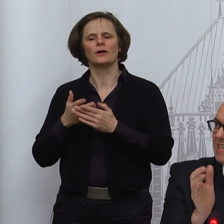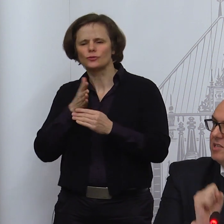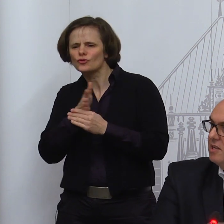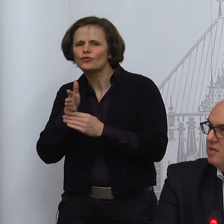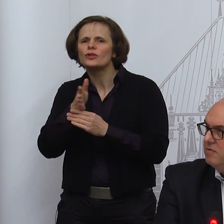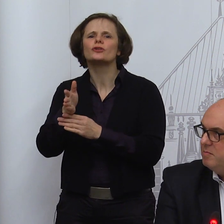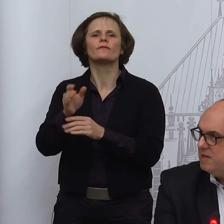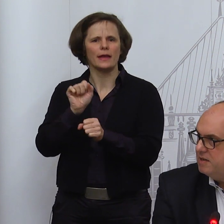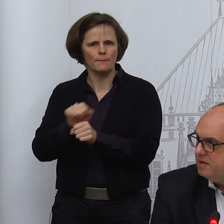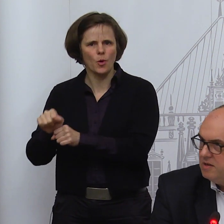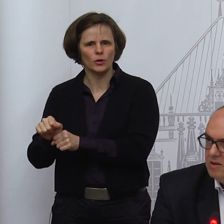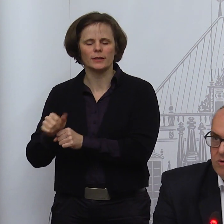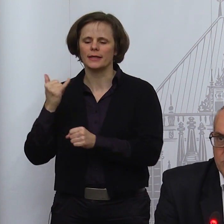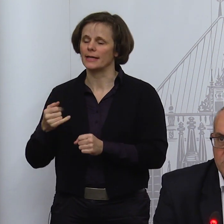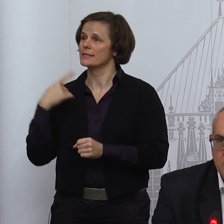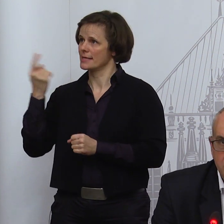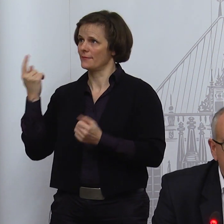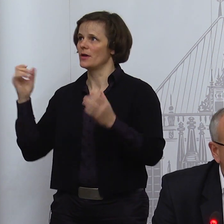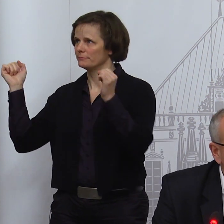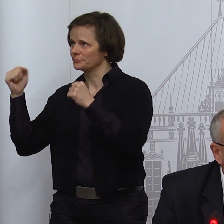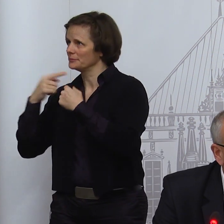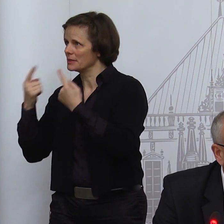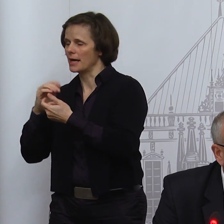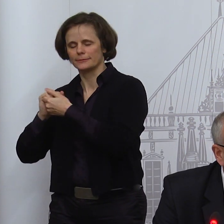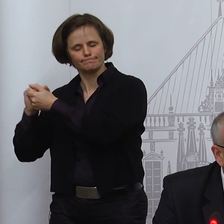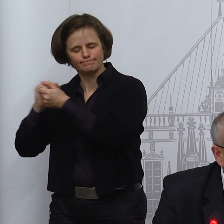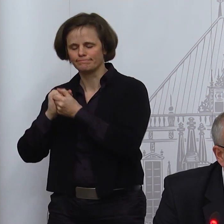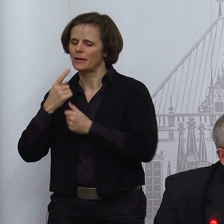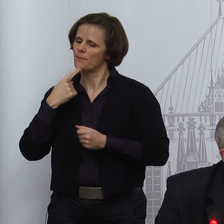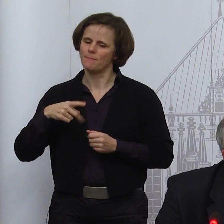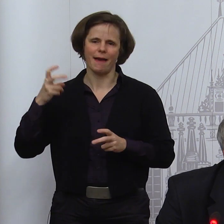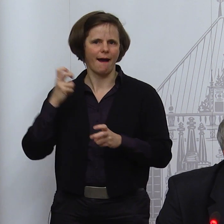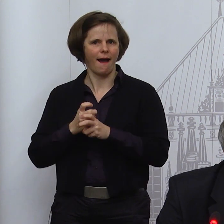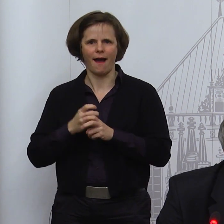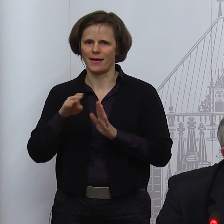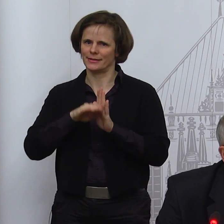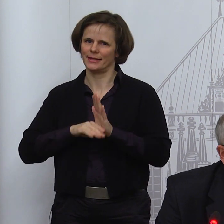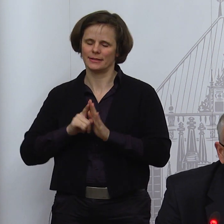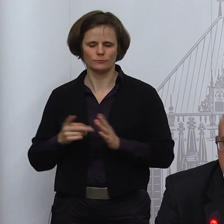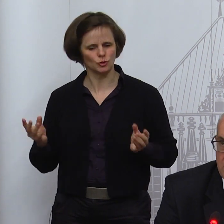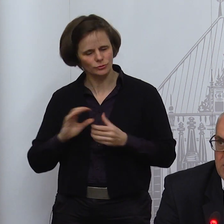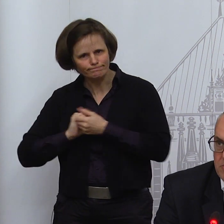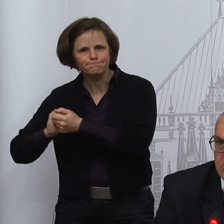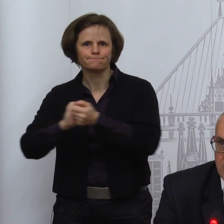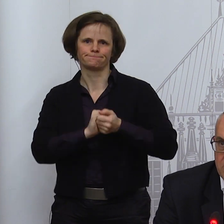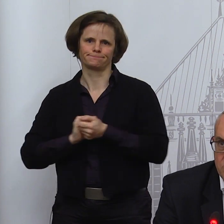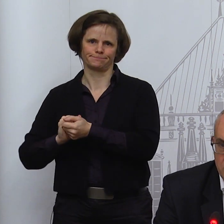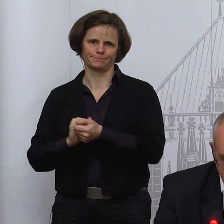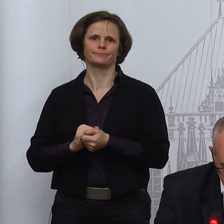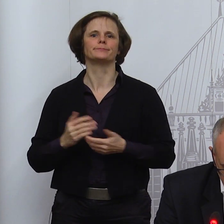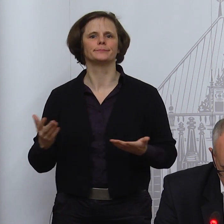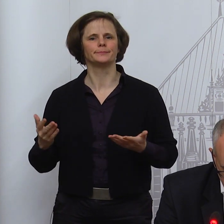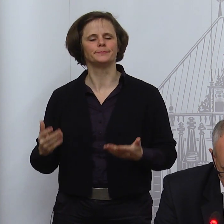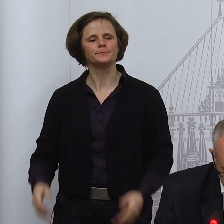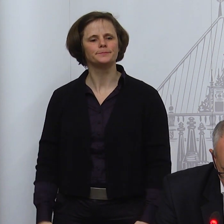wir müssen es restriktiver machen und müssen sozusagen stärker noch bundesweit von den Ergebnissen her zusammenrücken.